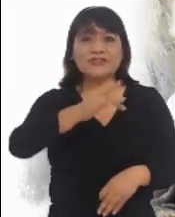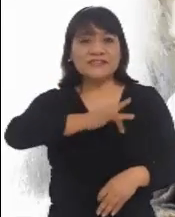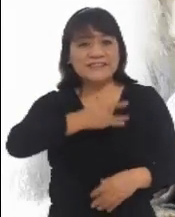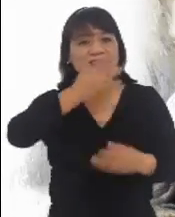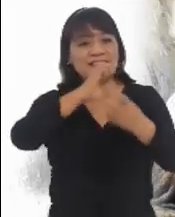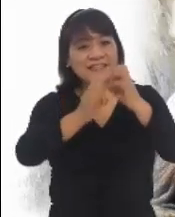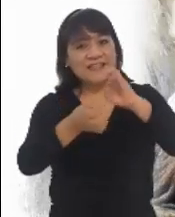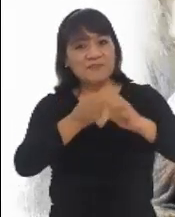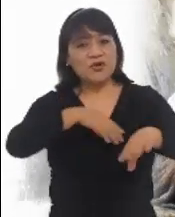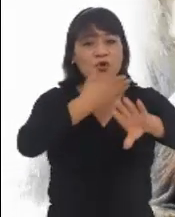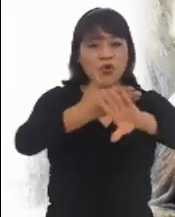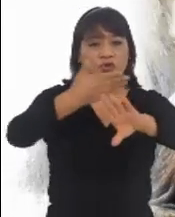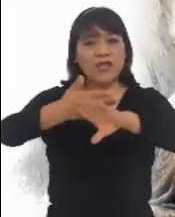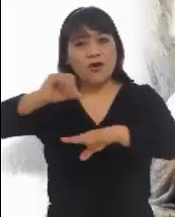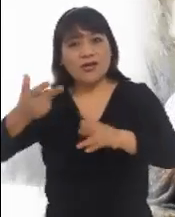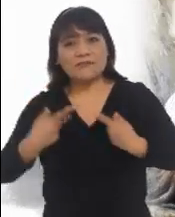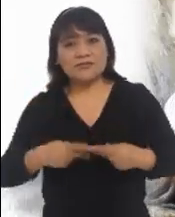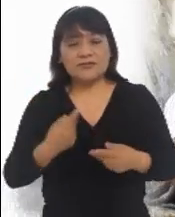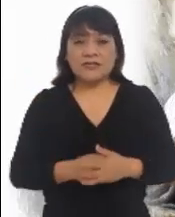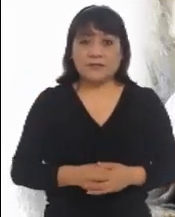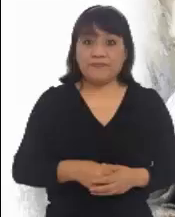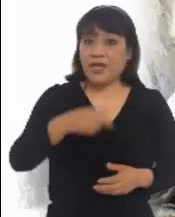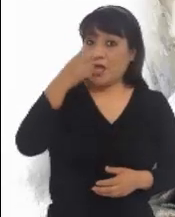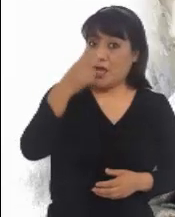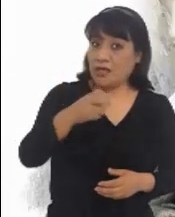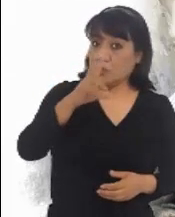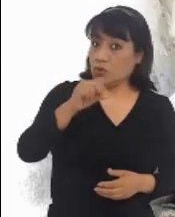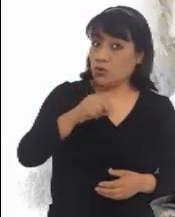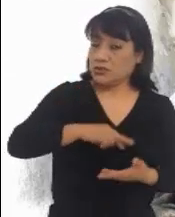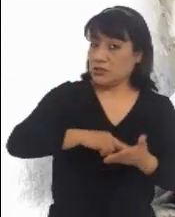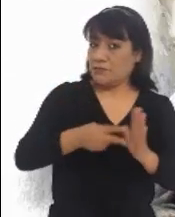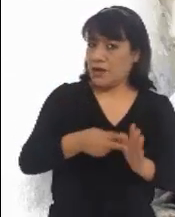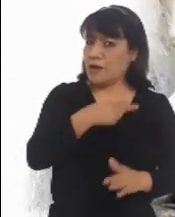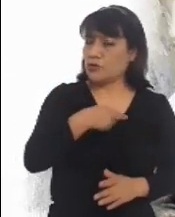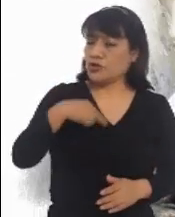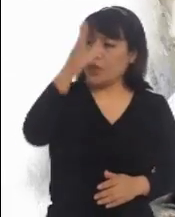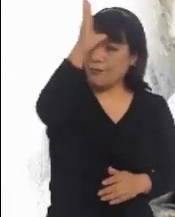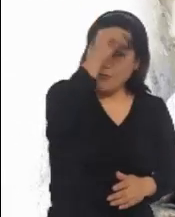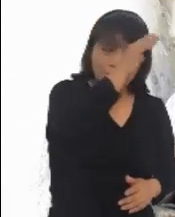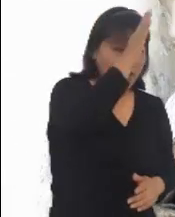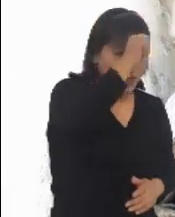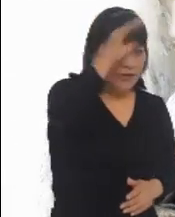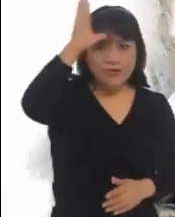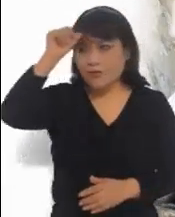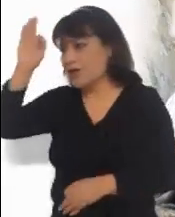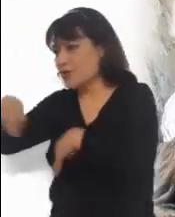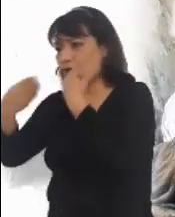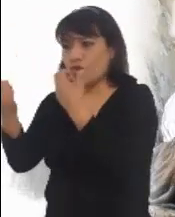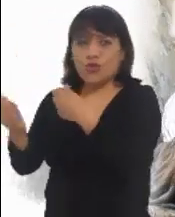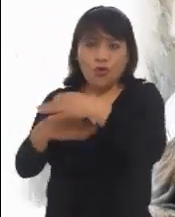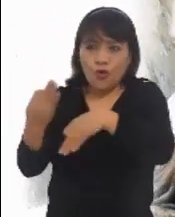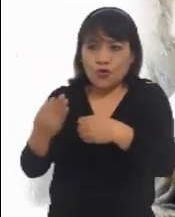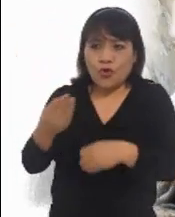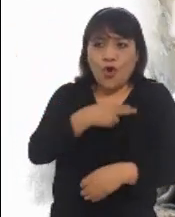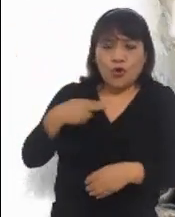tener enemigos. Esto no quiere decir que estemos de acuerdo con todos, o que todos estén de acuerdo con nosotros.